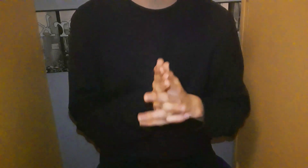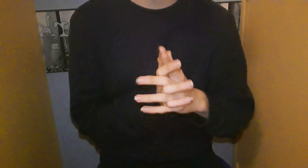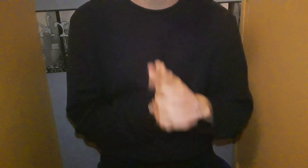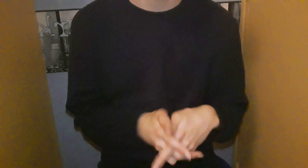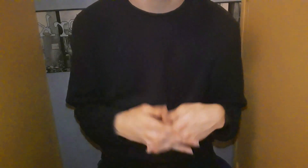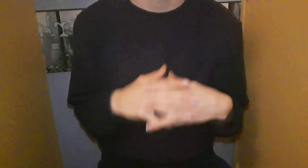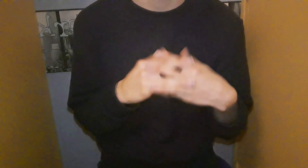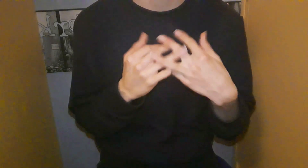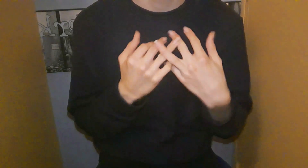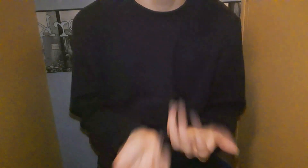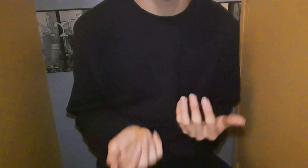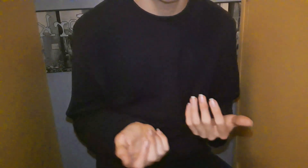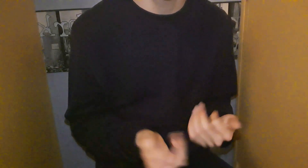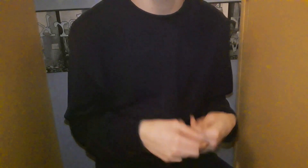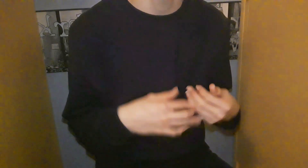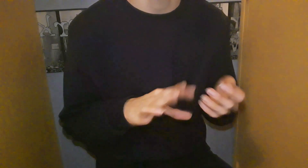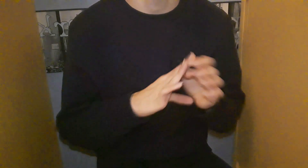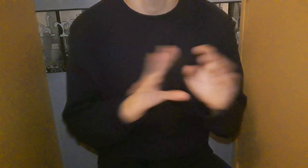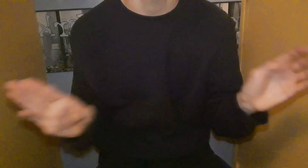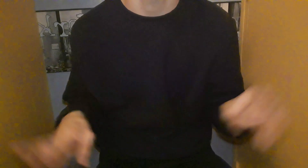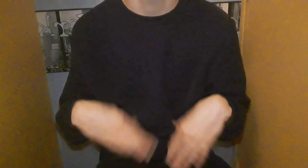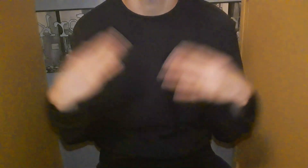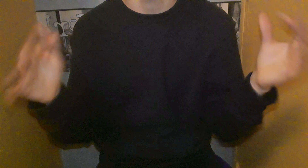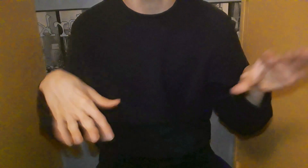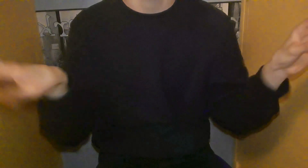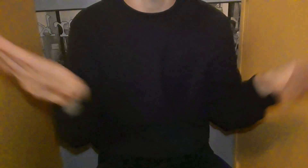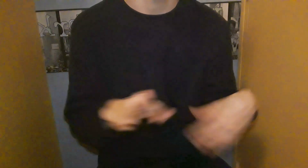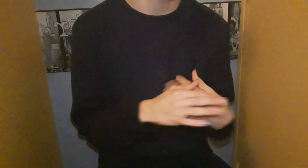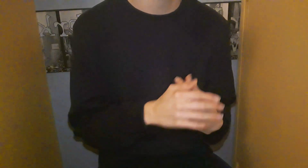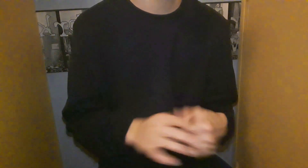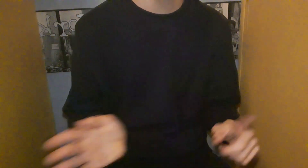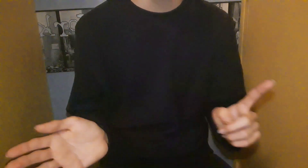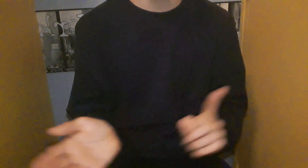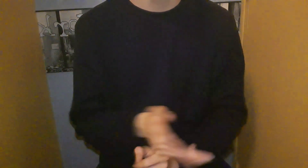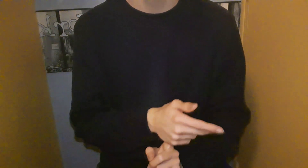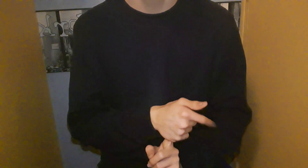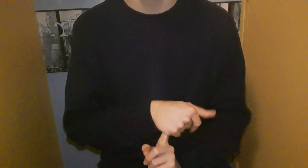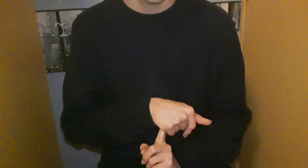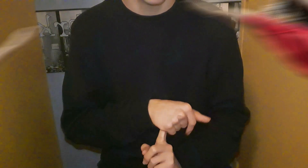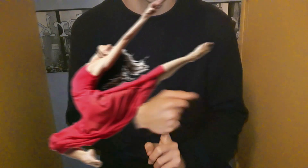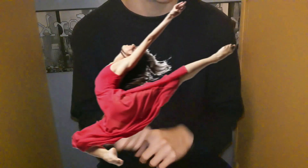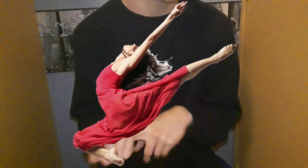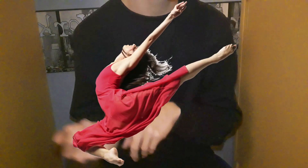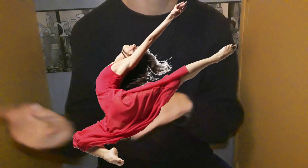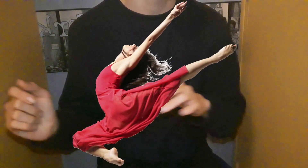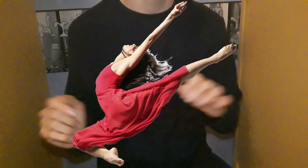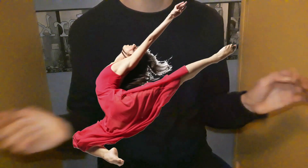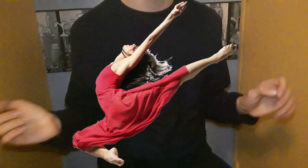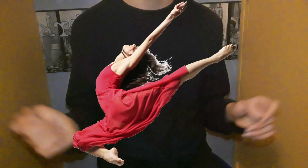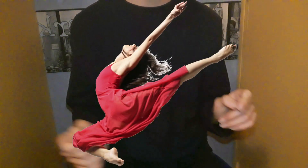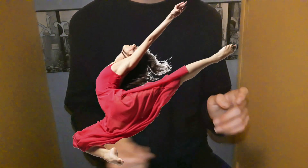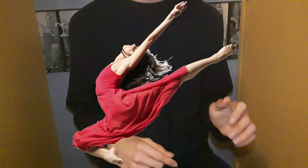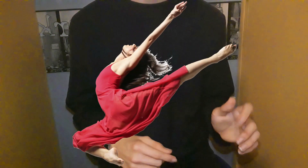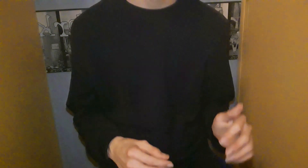chose que j'aime, je pense que beaucoup le savent, ça fait longtemps que je le répète J'adore la danse, voilà, c'est l'un des seuls sports que